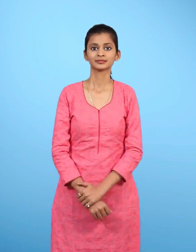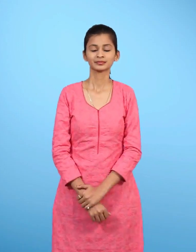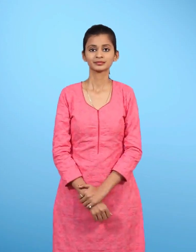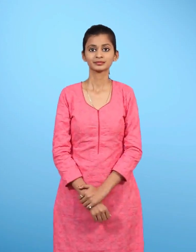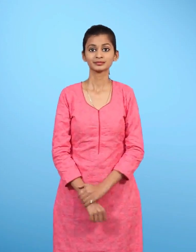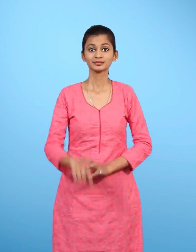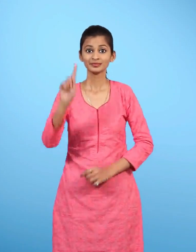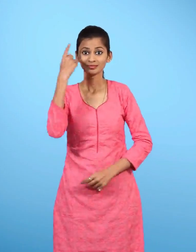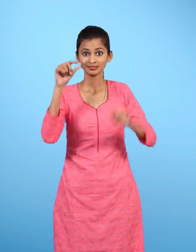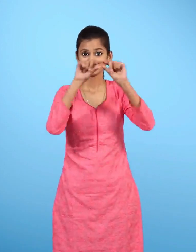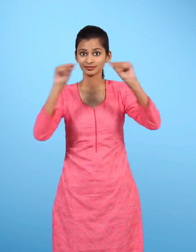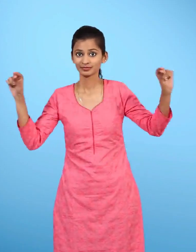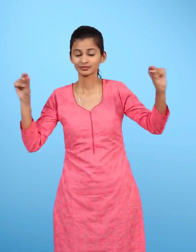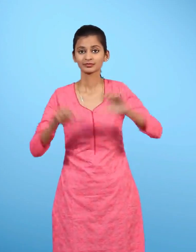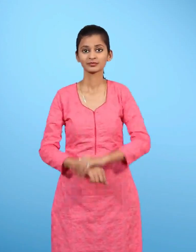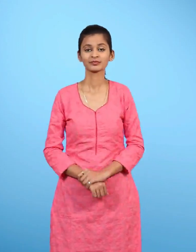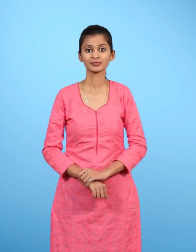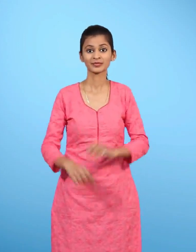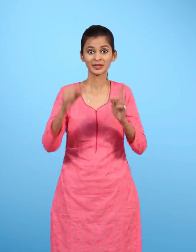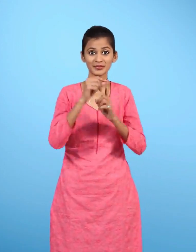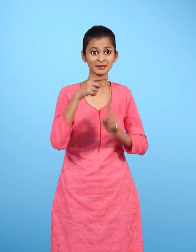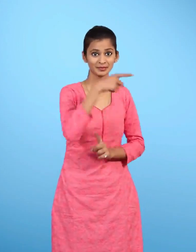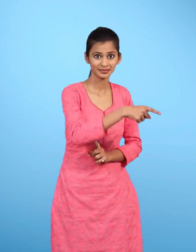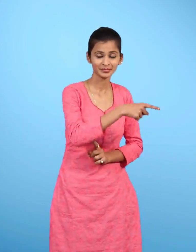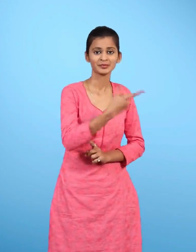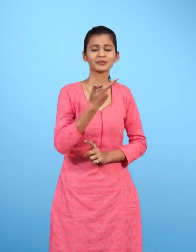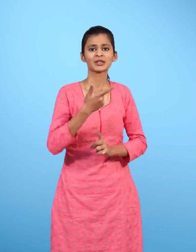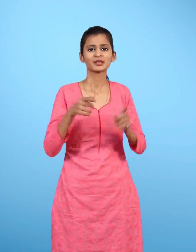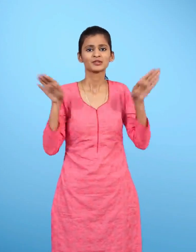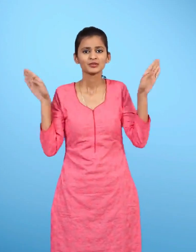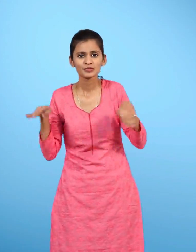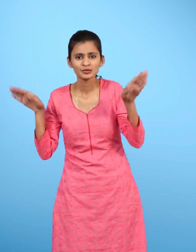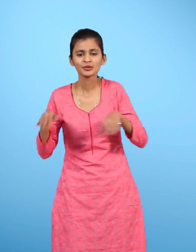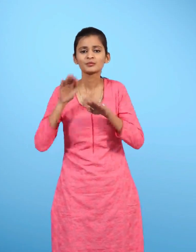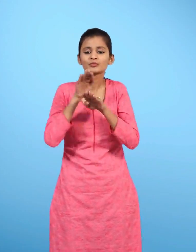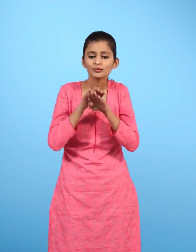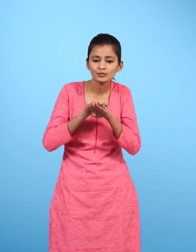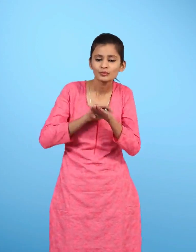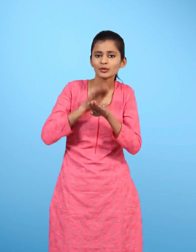पहला वाक्य पीटर ने चिडिया को प्यार से सहलाया